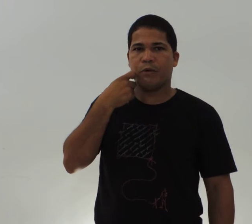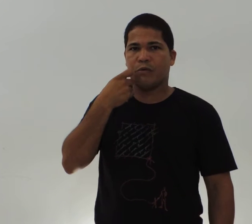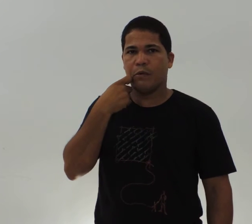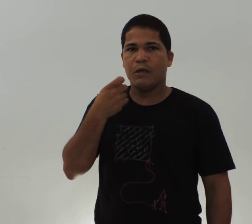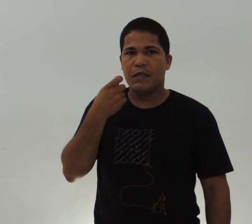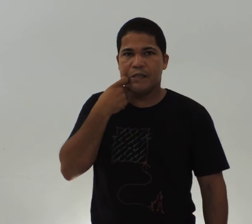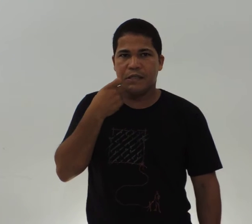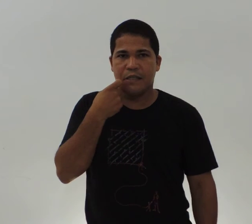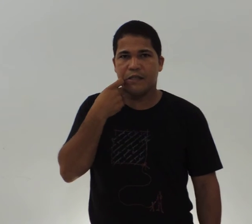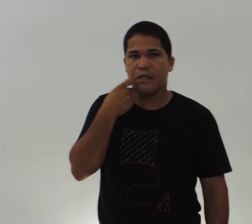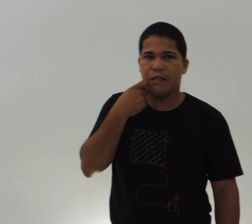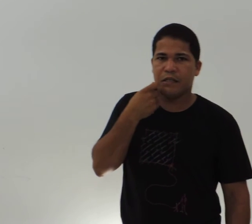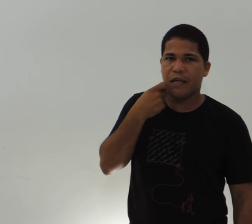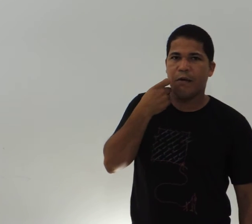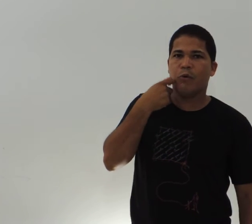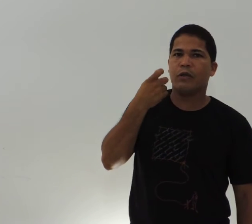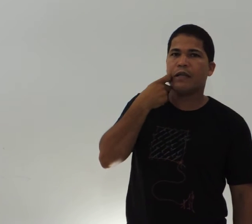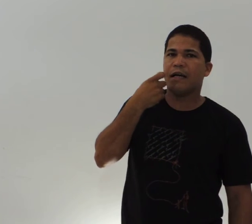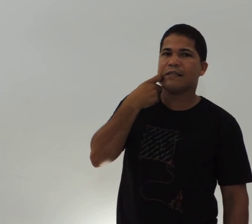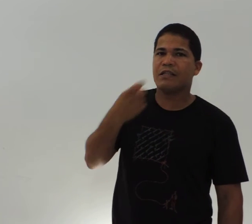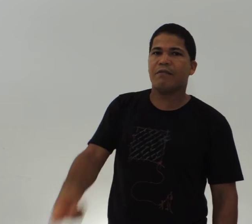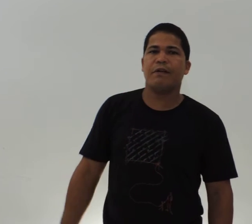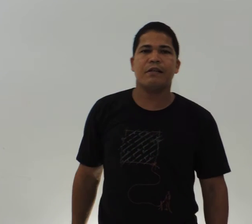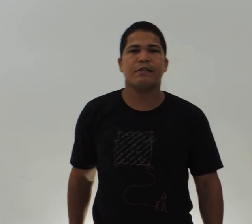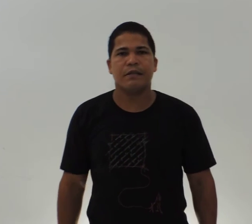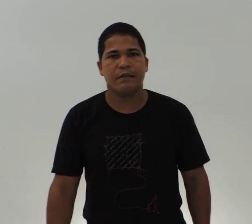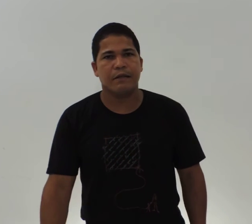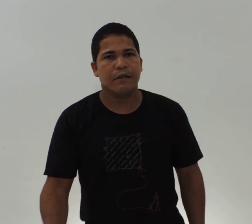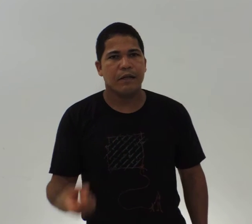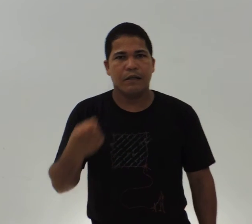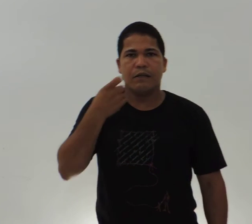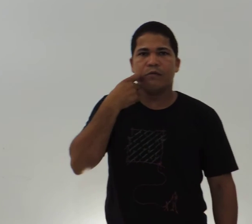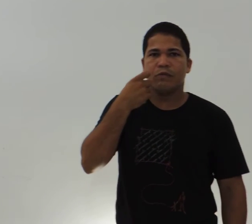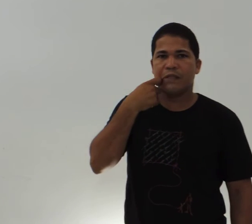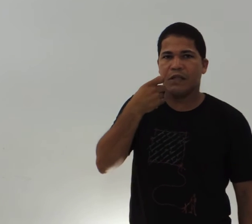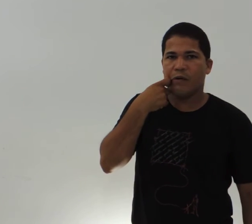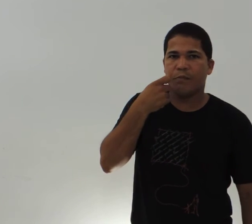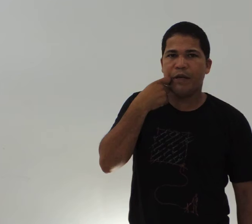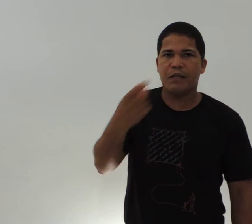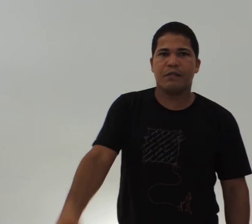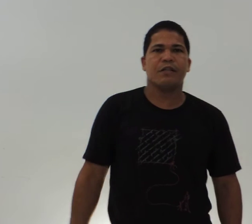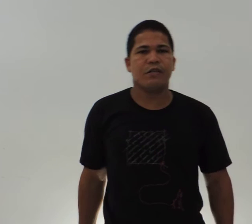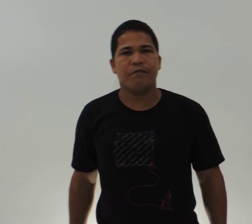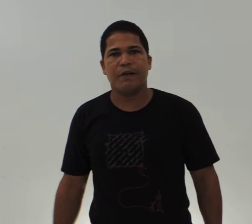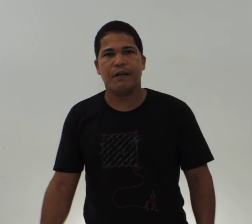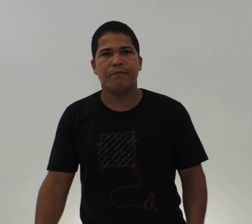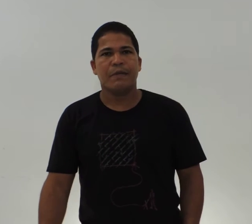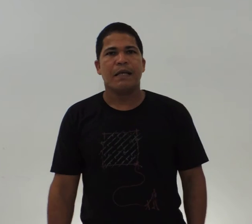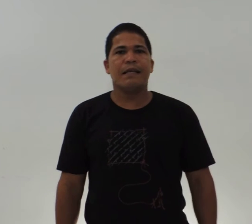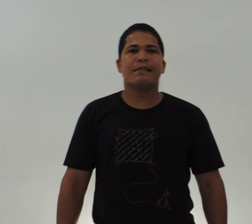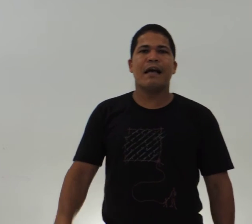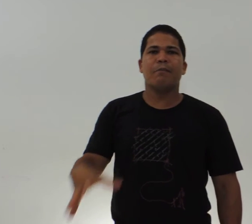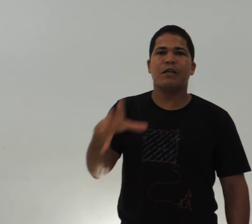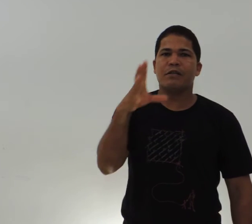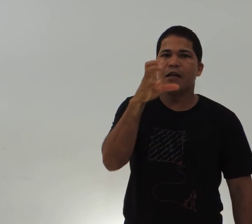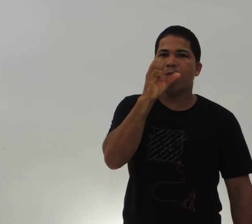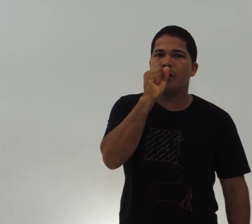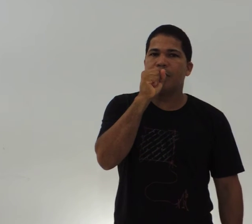tá pessoal? Se remota a sexta-feira santa. Então, sinal de peixe, sexta-feira e sábado. Sábado